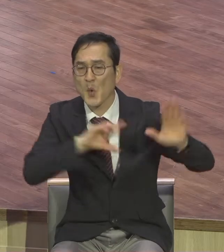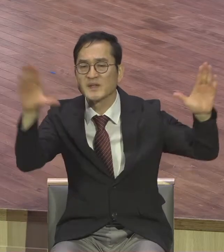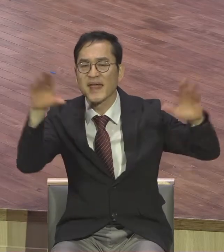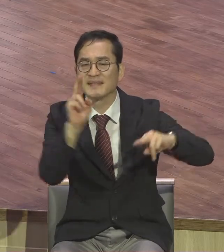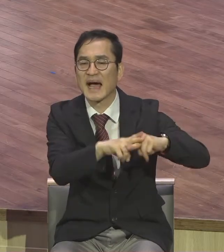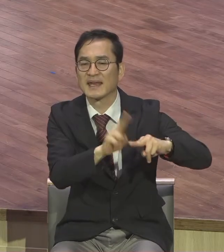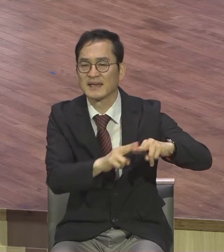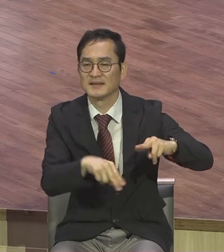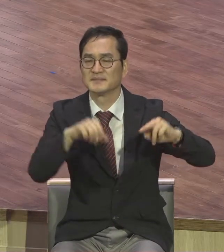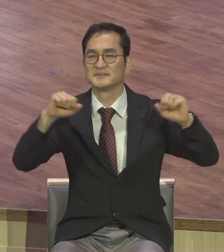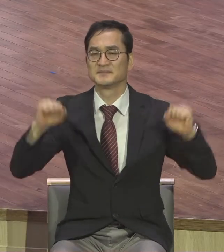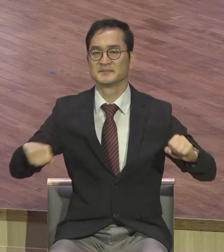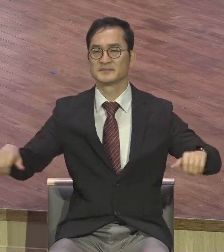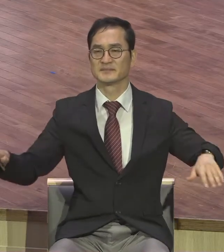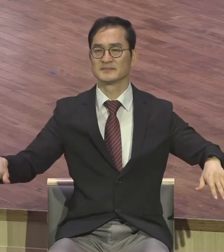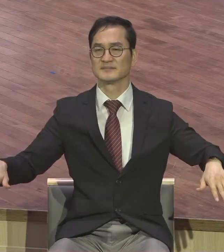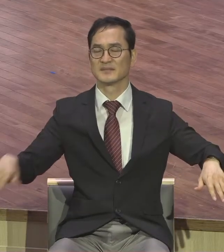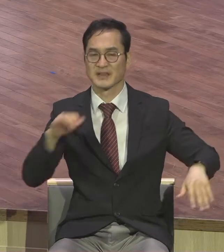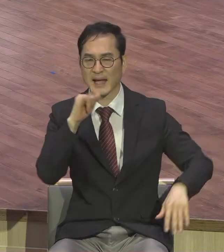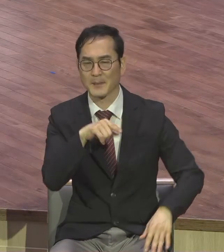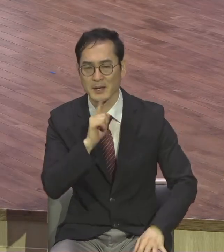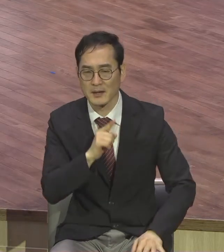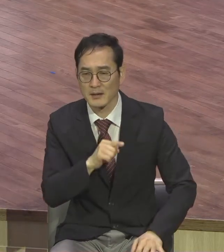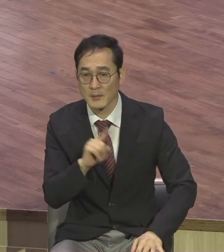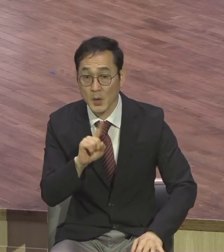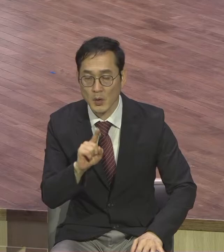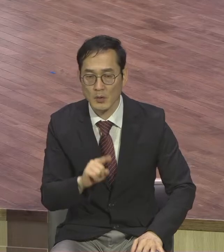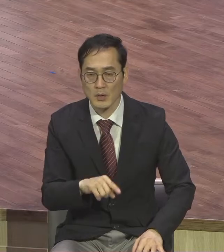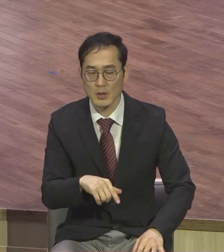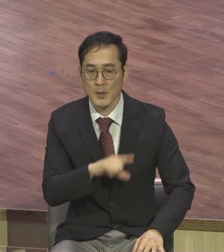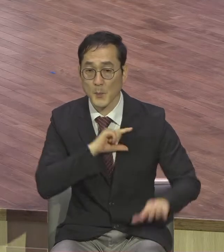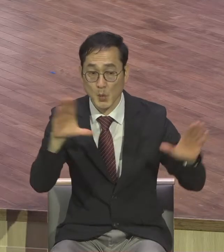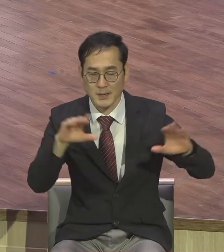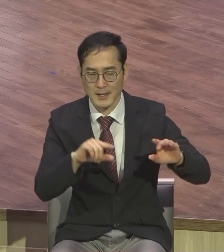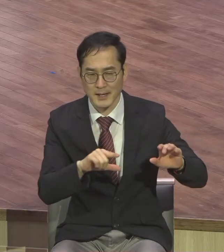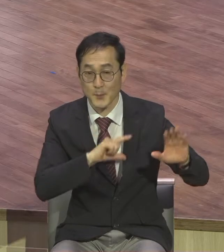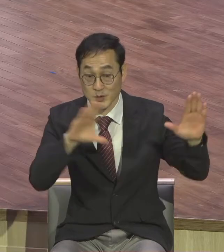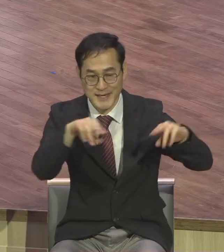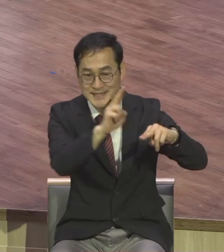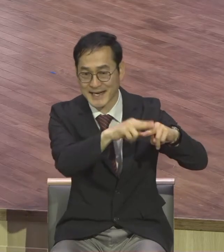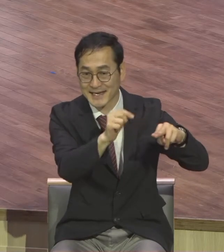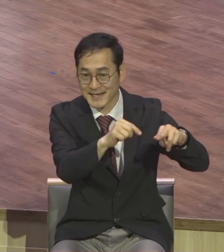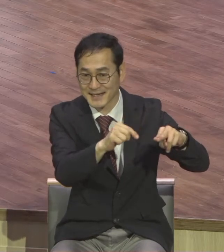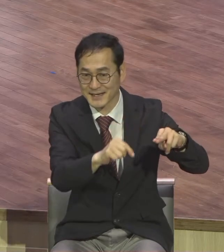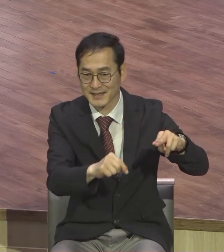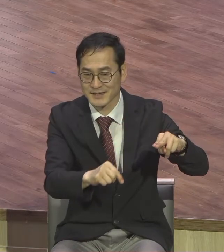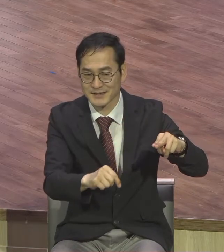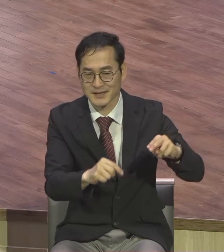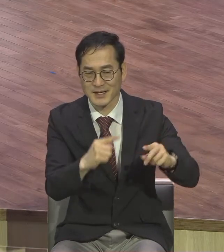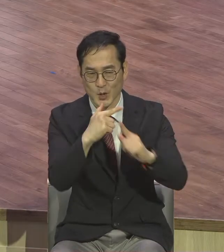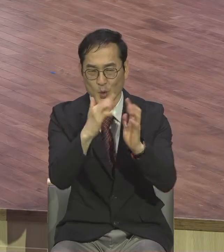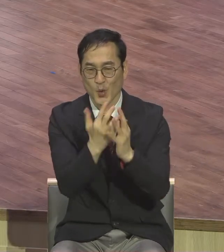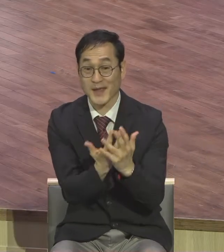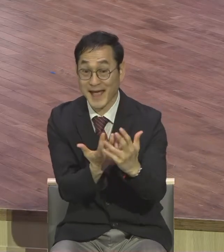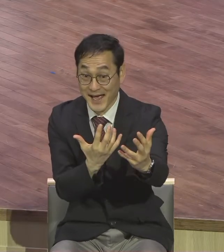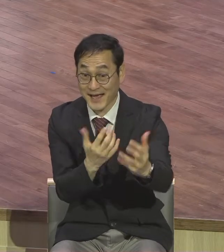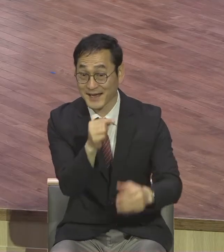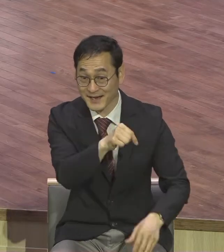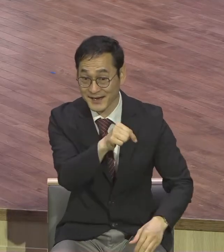있어요. 모세의 자리는 유대인들의 회당에 들어가면 이 대리석으로 된 돌로 된 이 의자가 있어요.